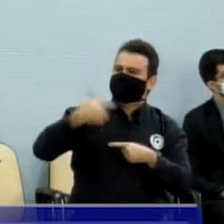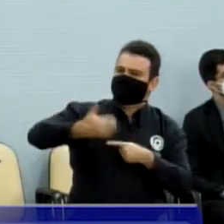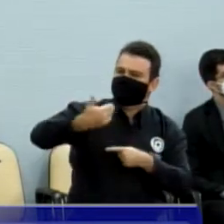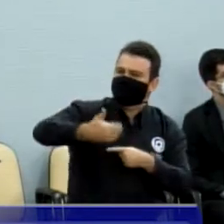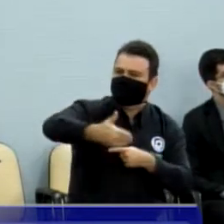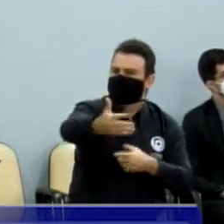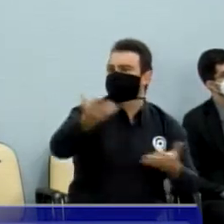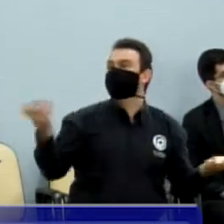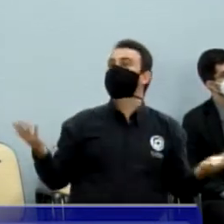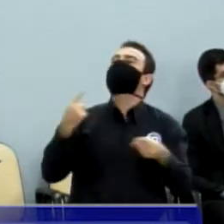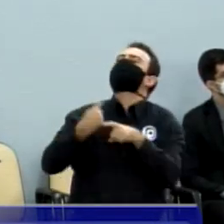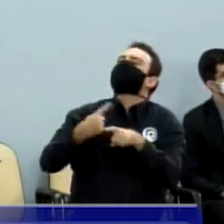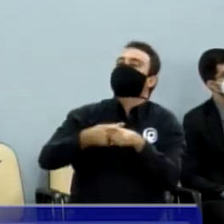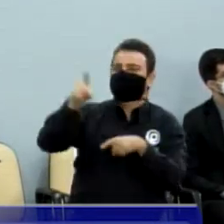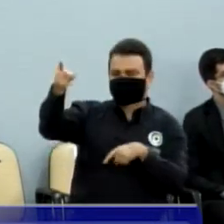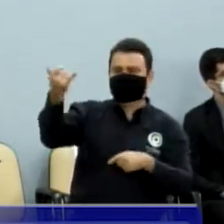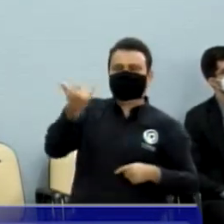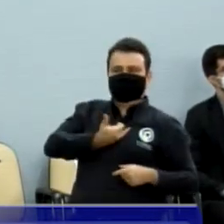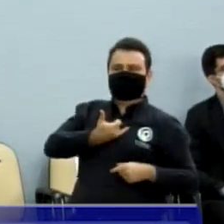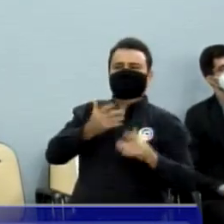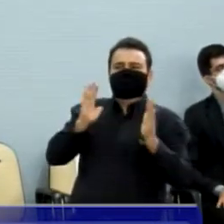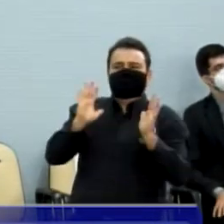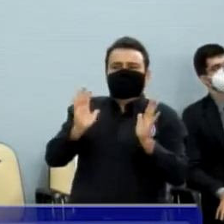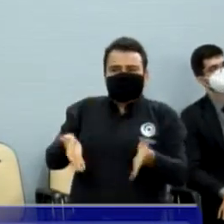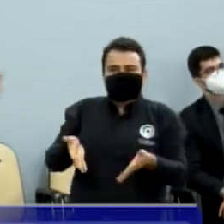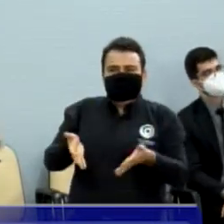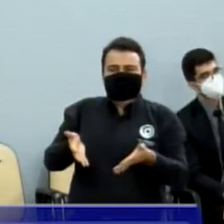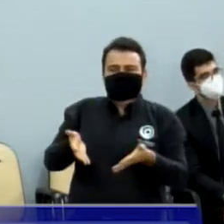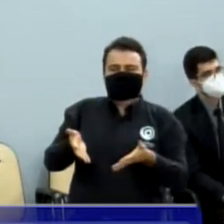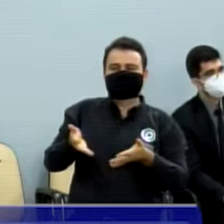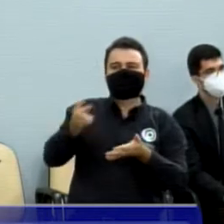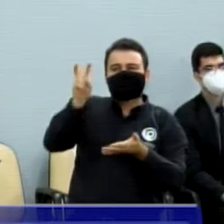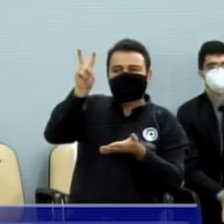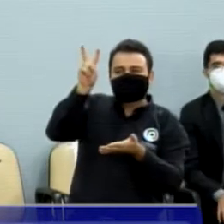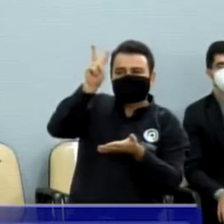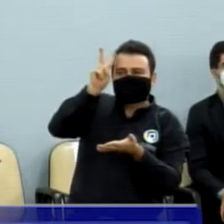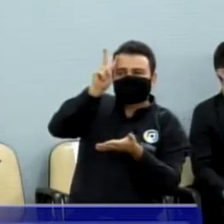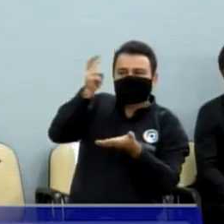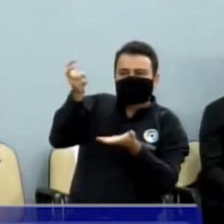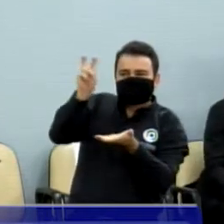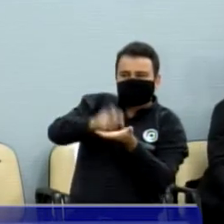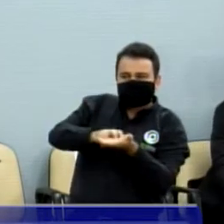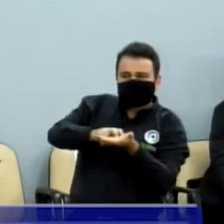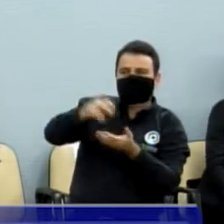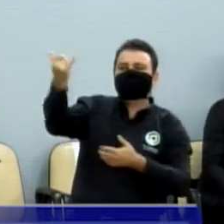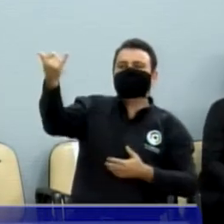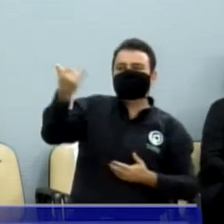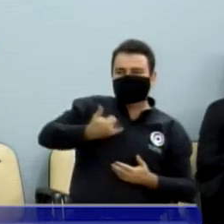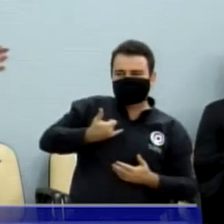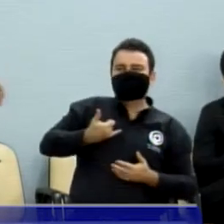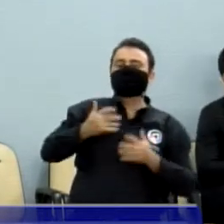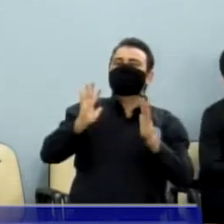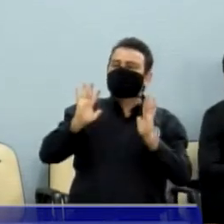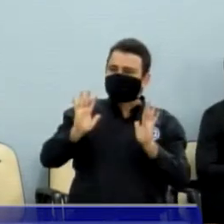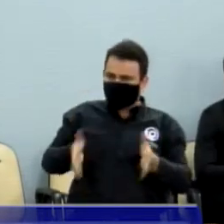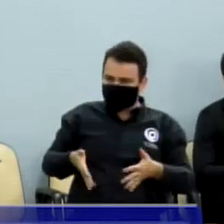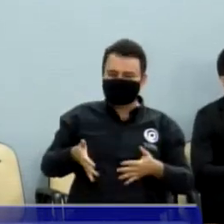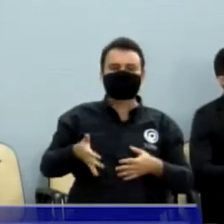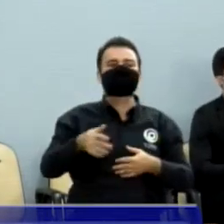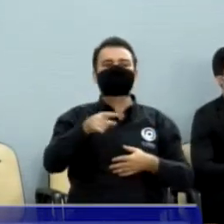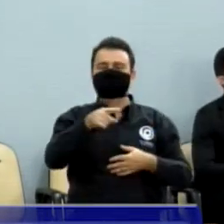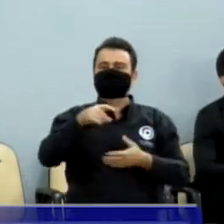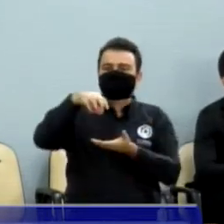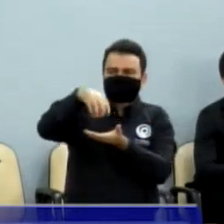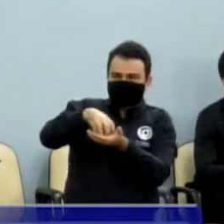segunda-feira pela manhã, moro naquela região, saí ali com o carro e já vi a